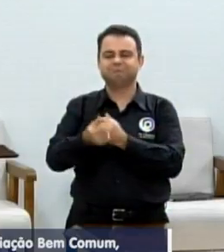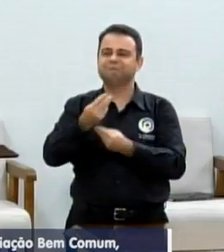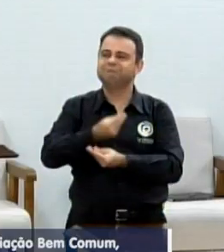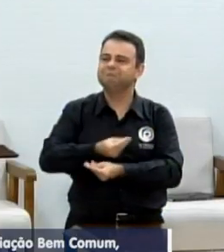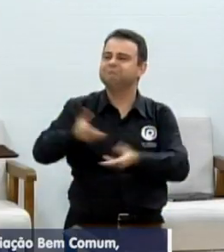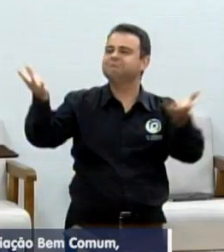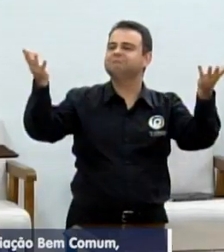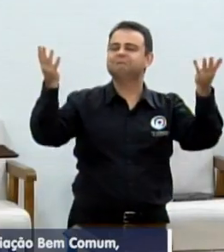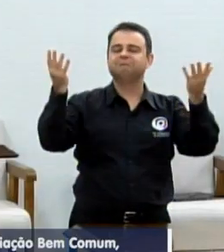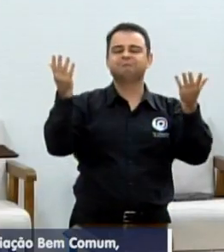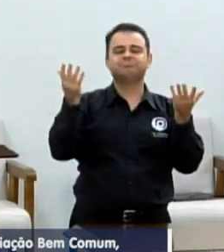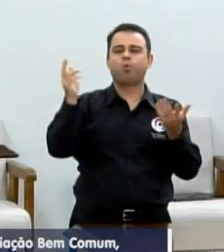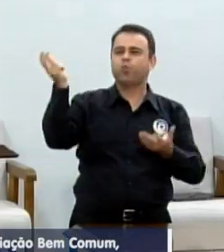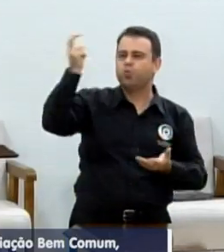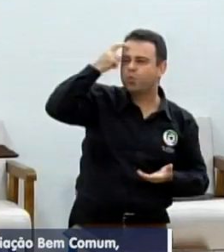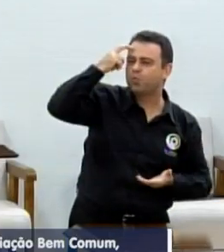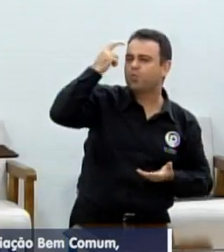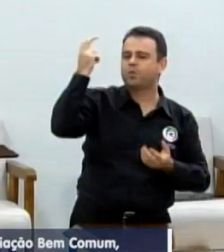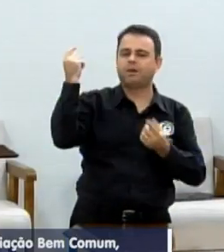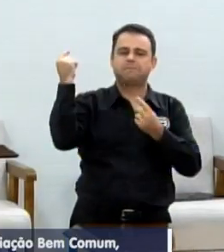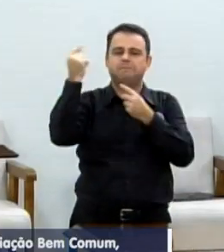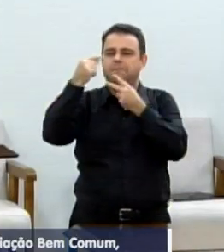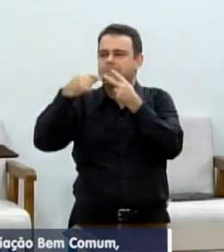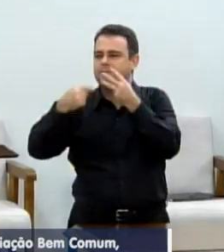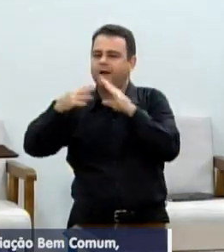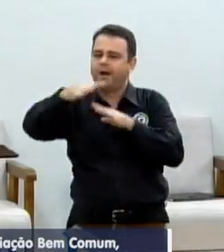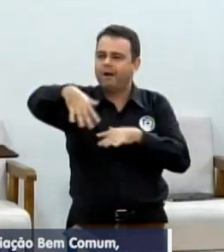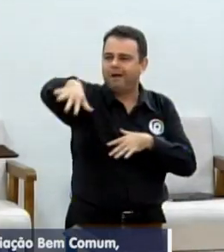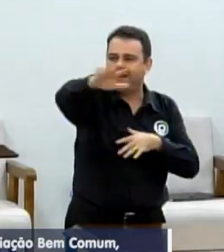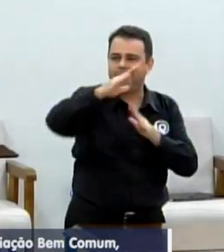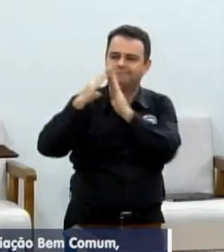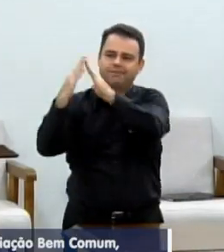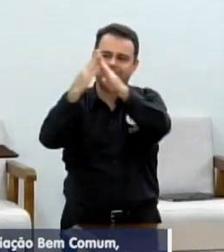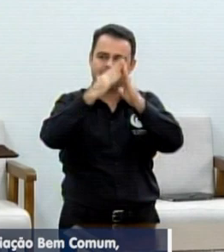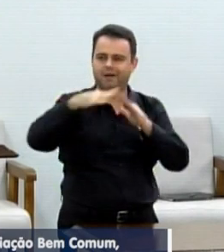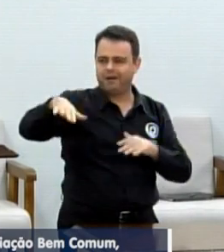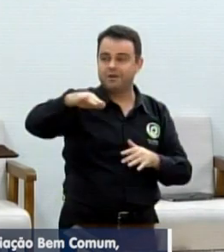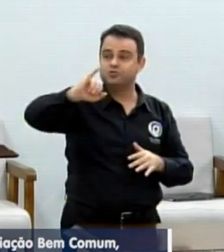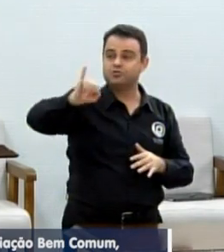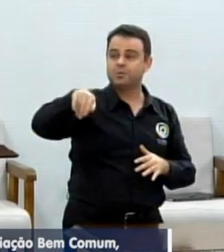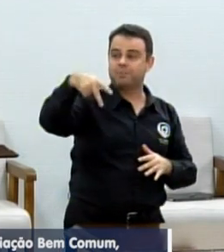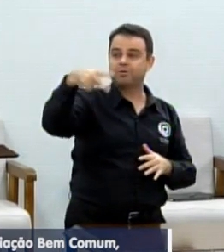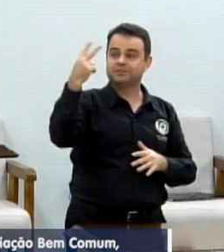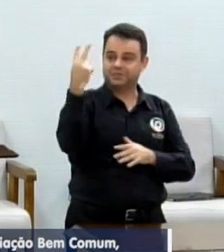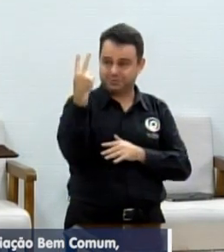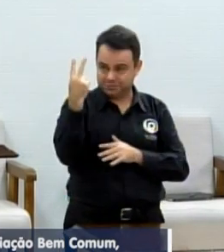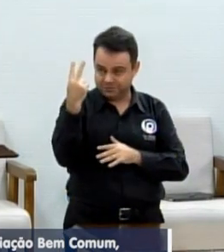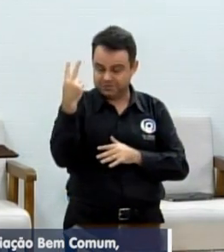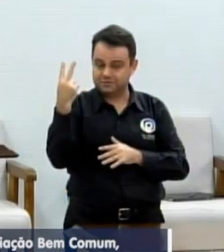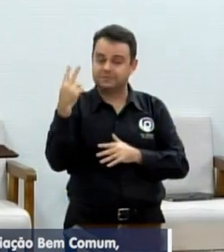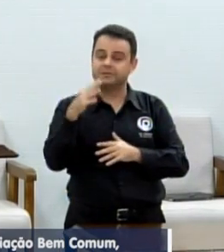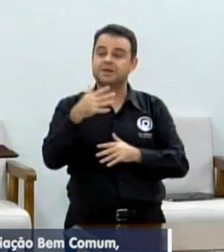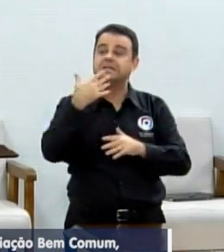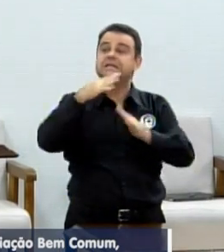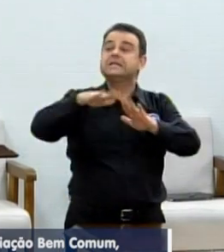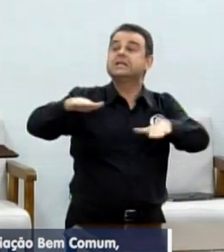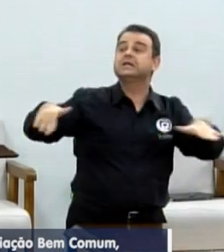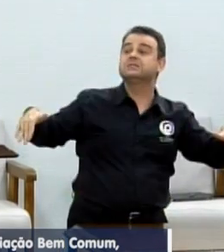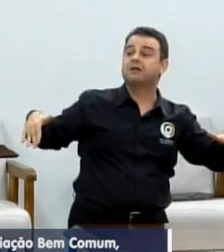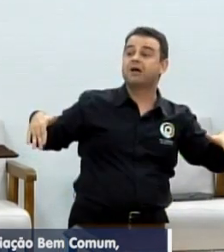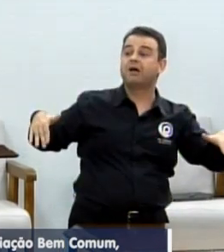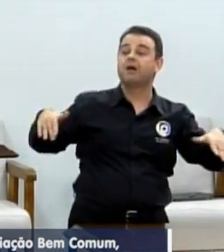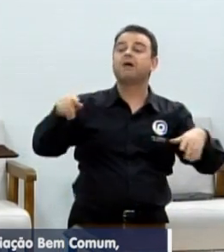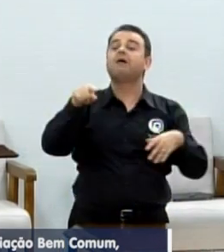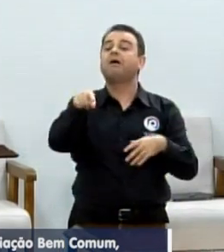cultura para aquela região da cidade, para tentar tirar as nossas crianças e adolescentes da